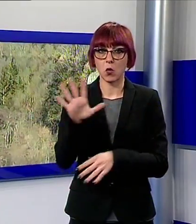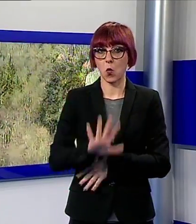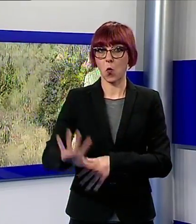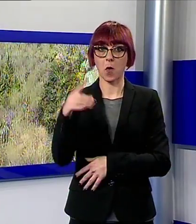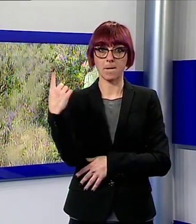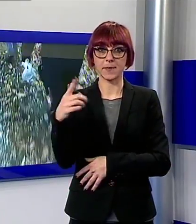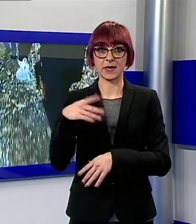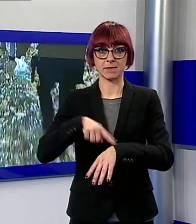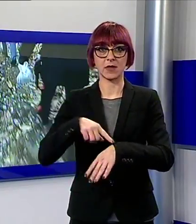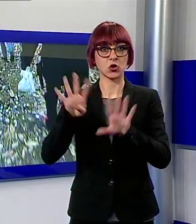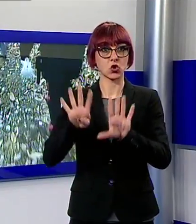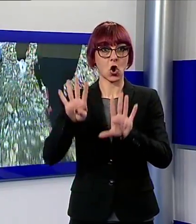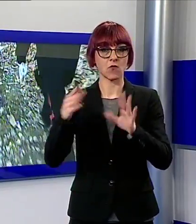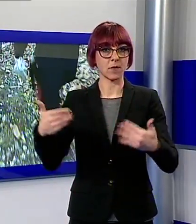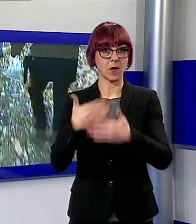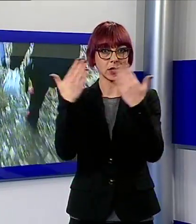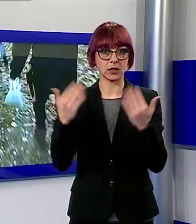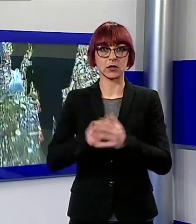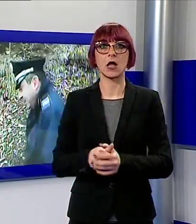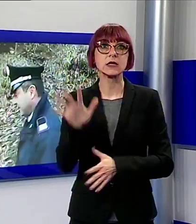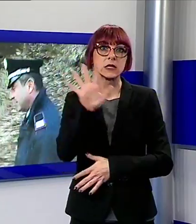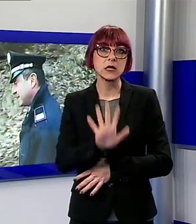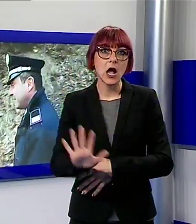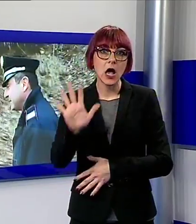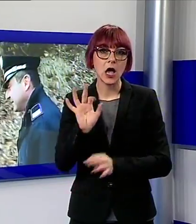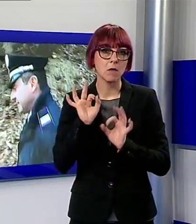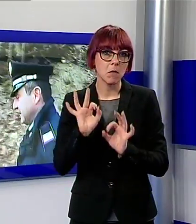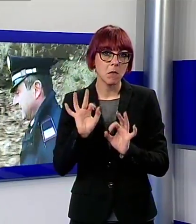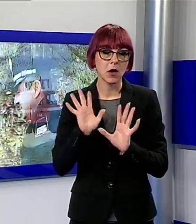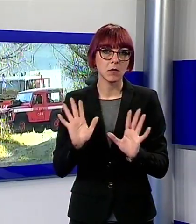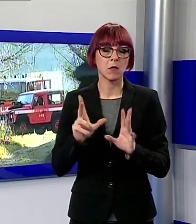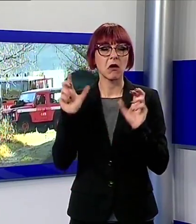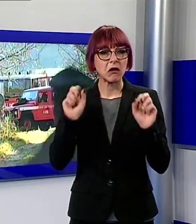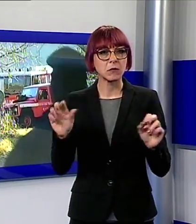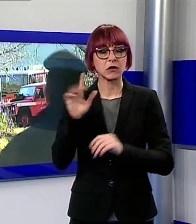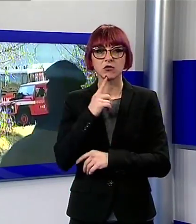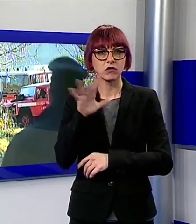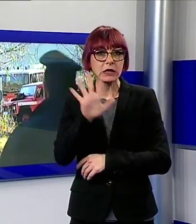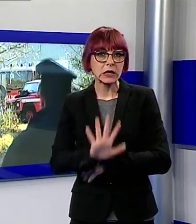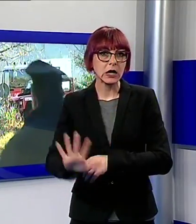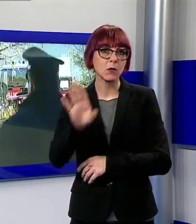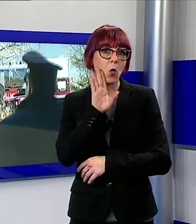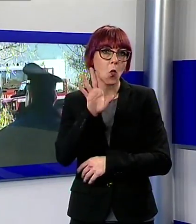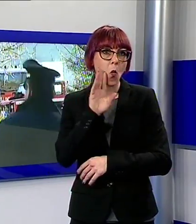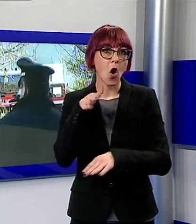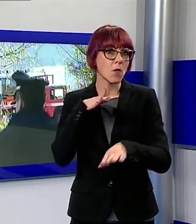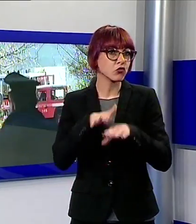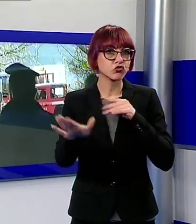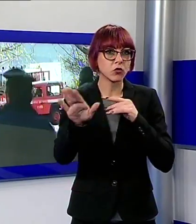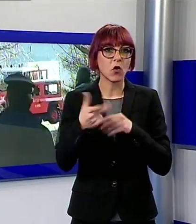alle 9 secondo una prima ricostruzione al vaglio dei Carabinieri il 71enne è caduto dopo essere stato urtato da